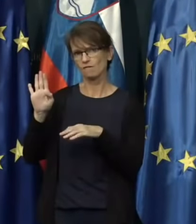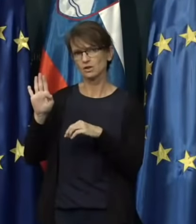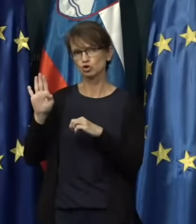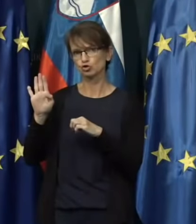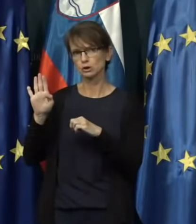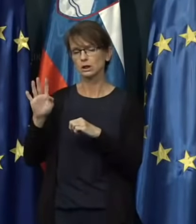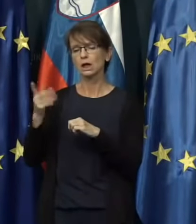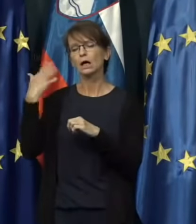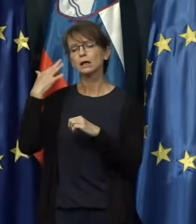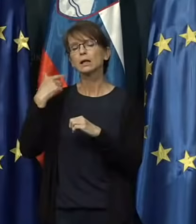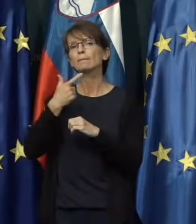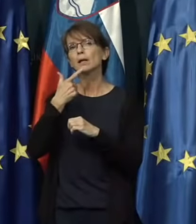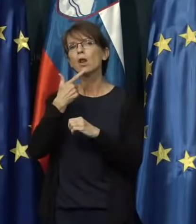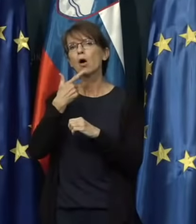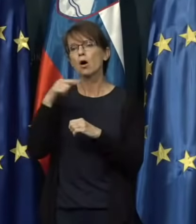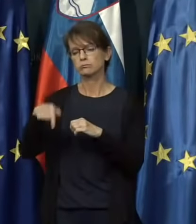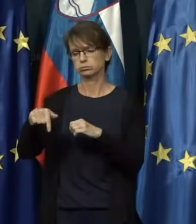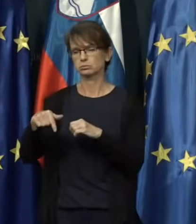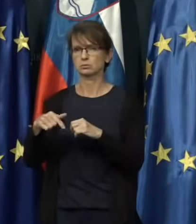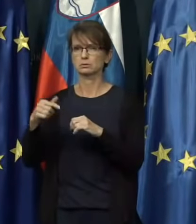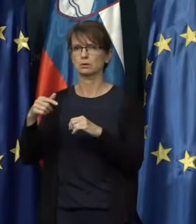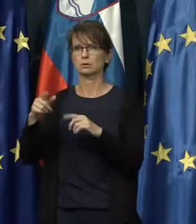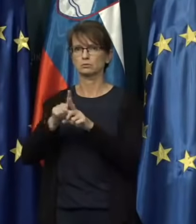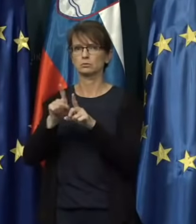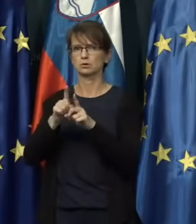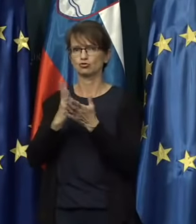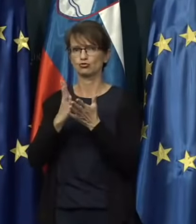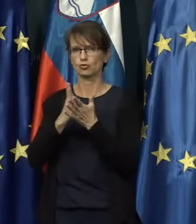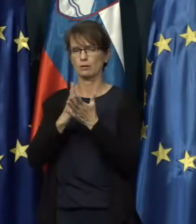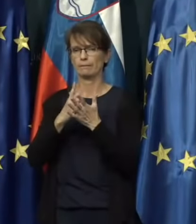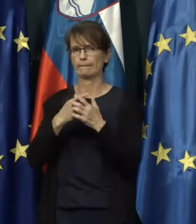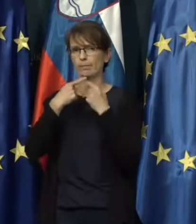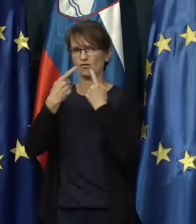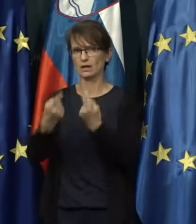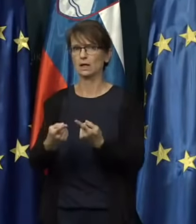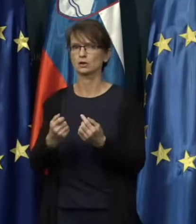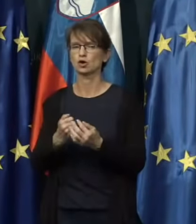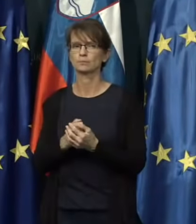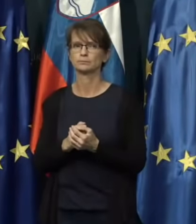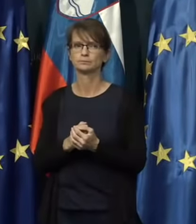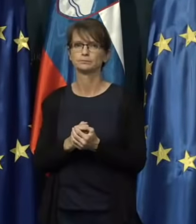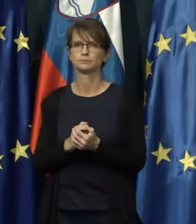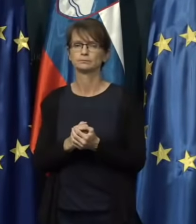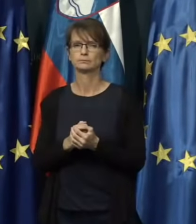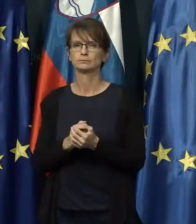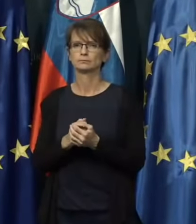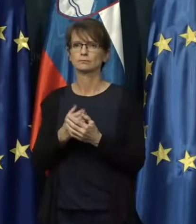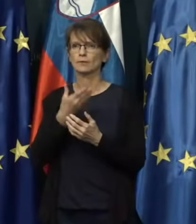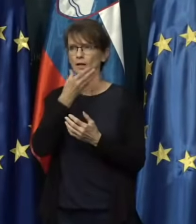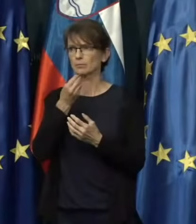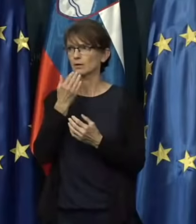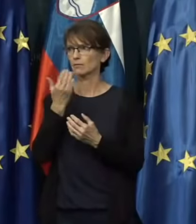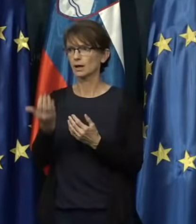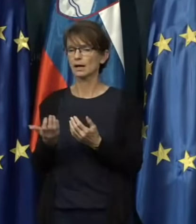ki je bilo prej tukaj tudi omenjeno. Hvala lepa.